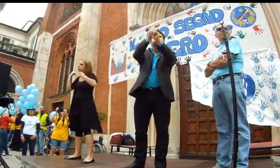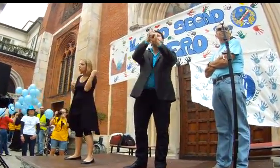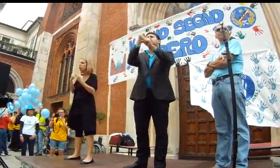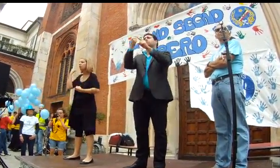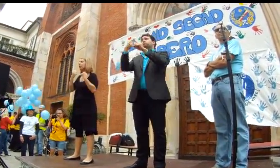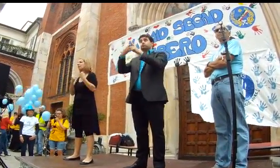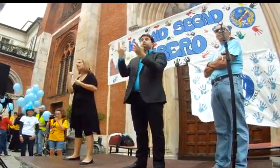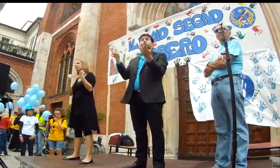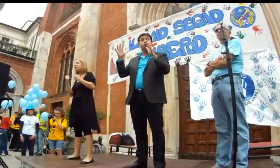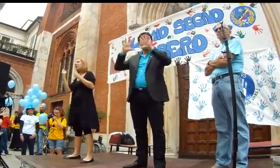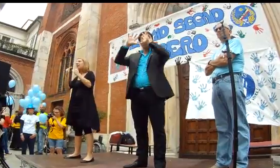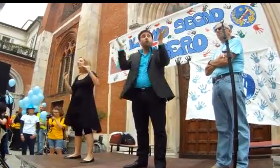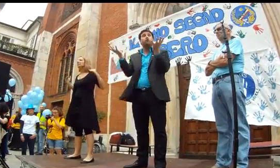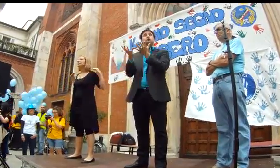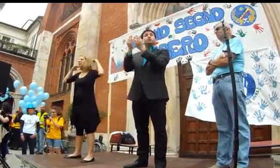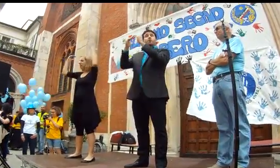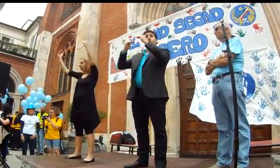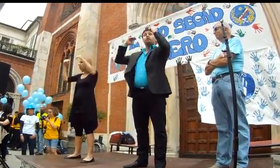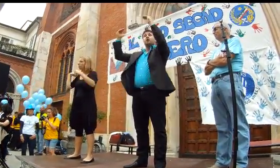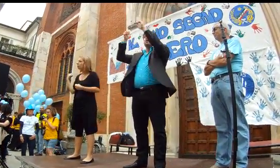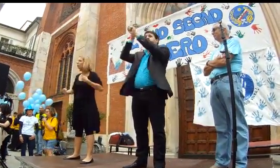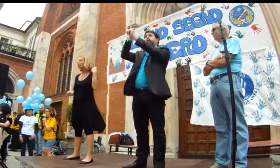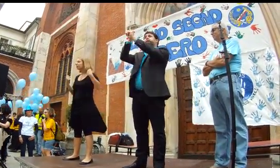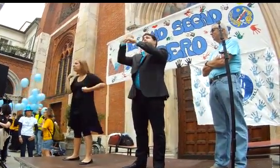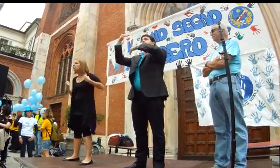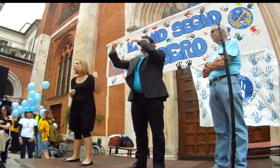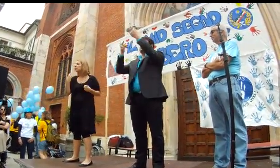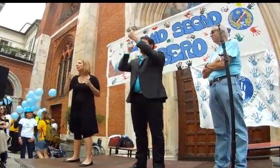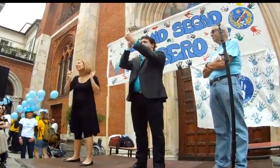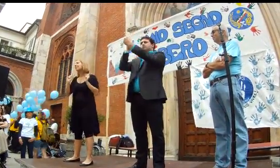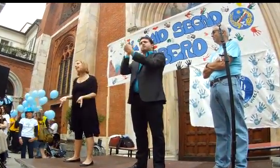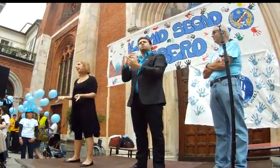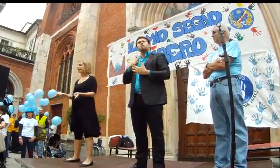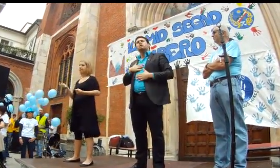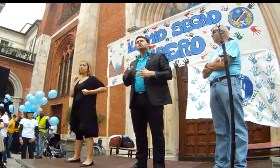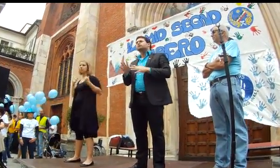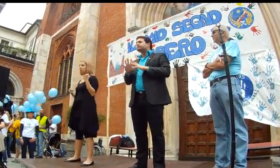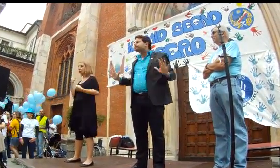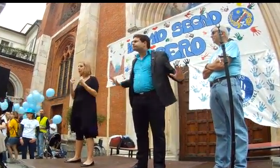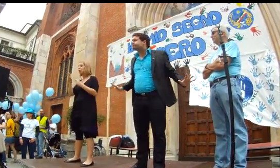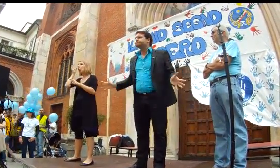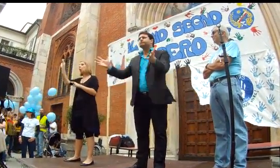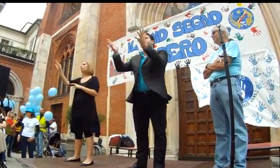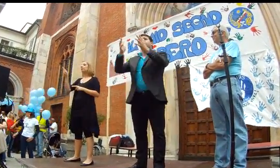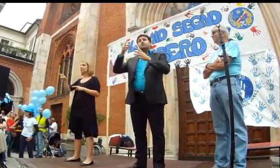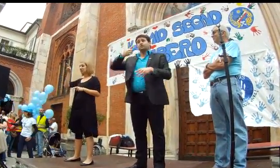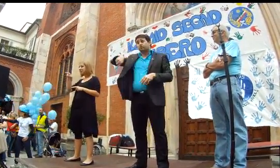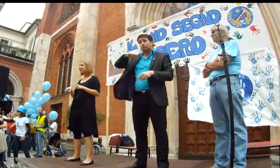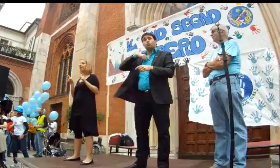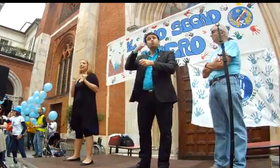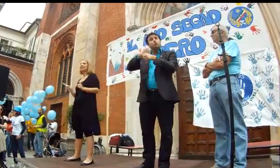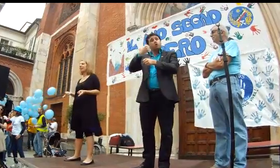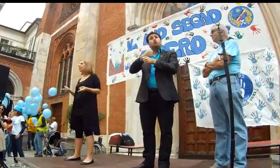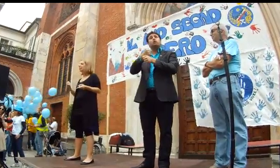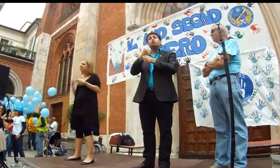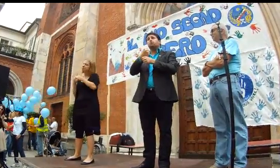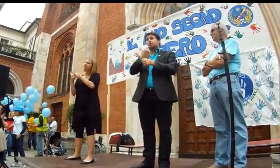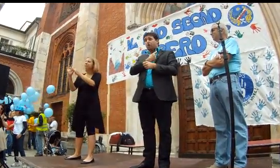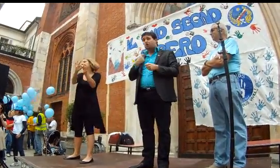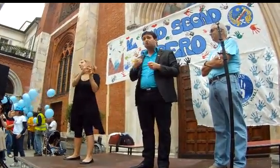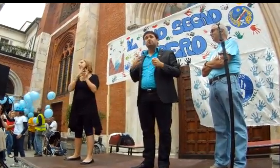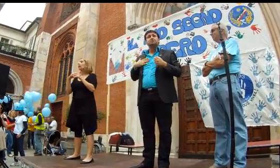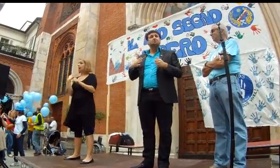dobbiamo protestare, dobbiamo protestare agli alti livelli, continuare la nostra